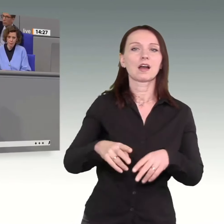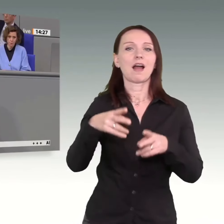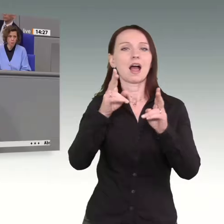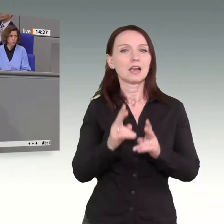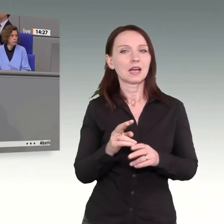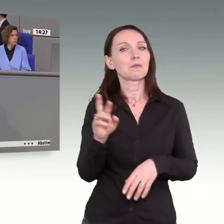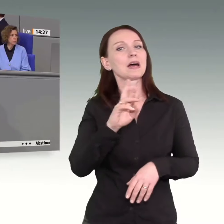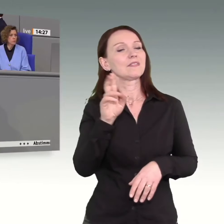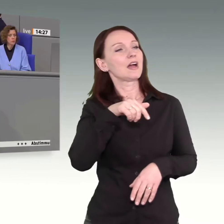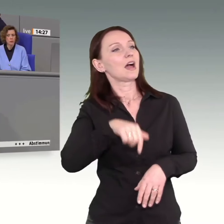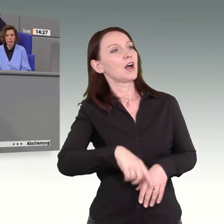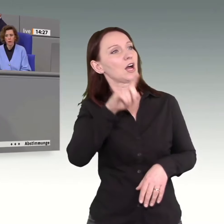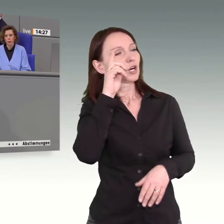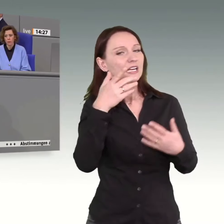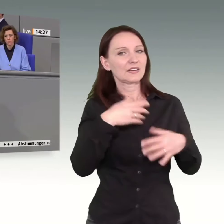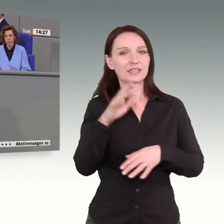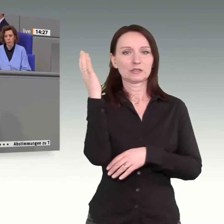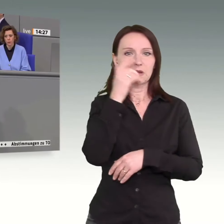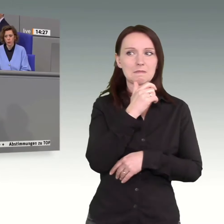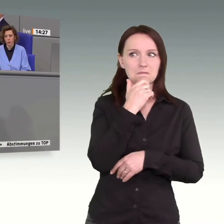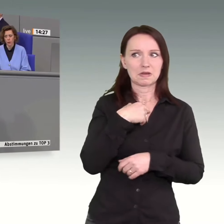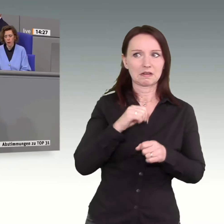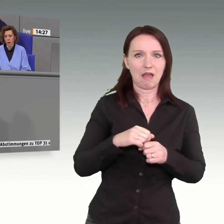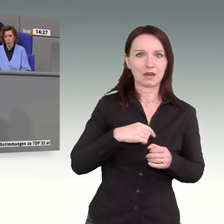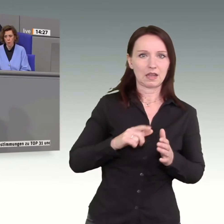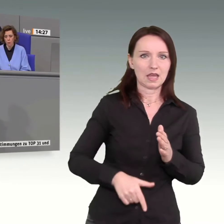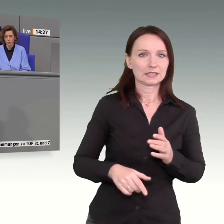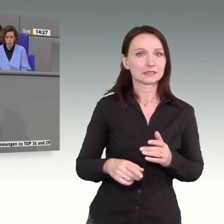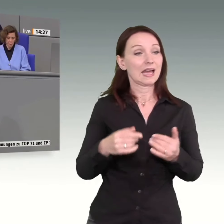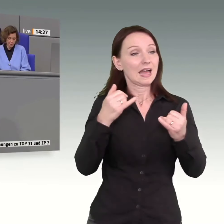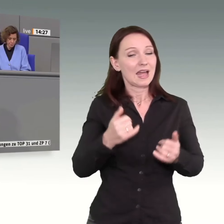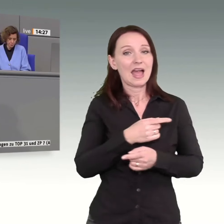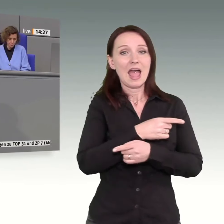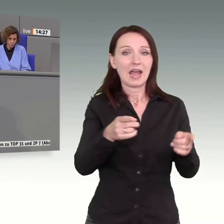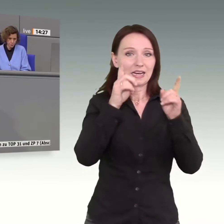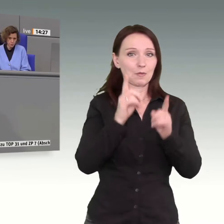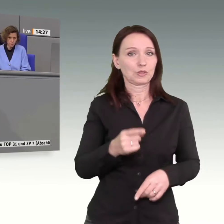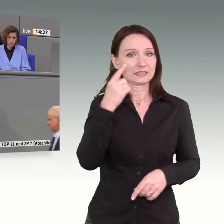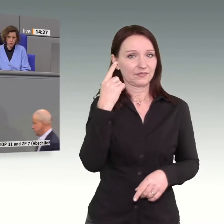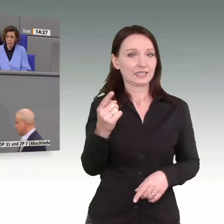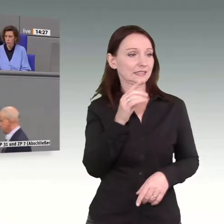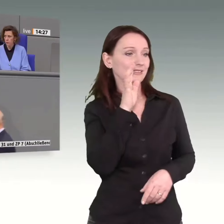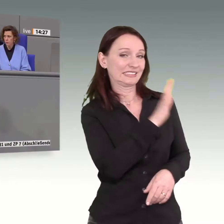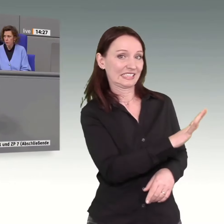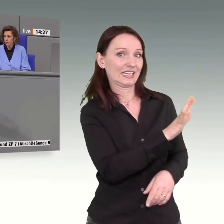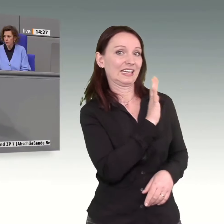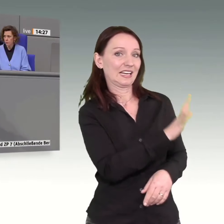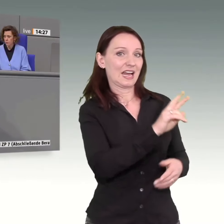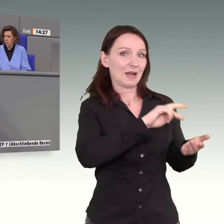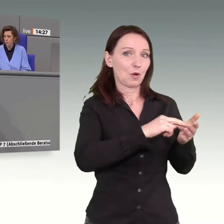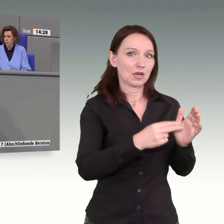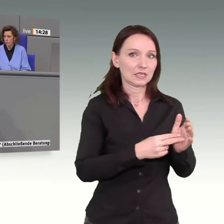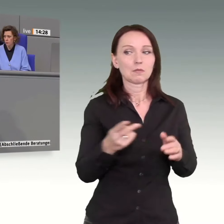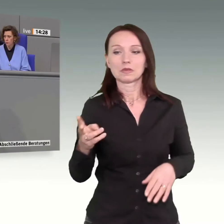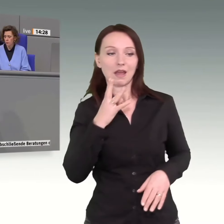die Frage stellen musste, kann ich mir das leisten, wissen muss, dass Sie, dass Ihre Politik gegen diese